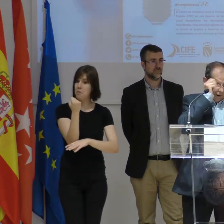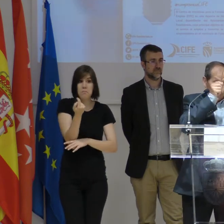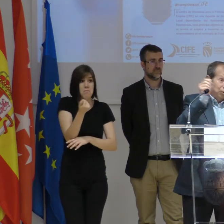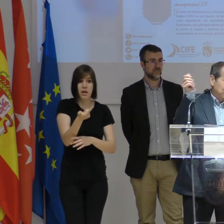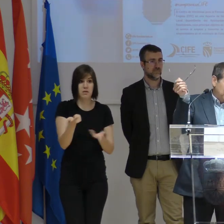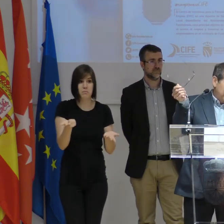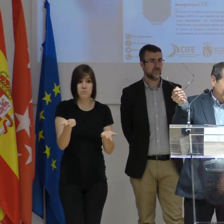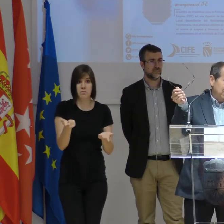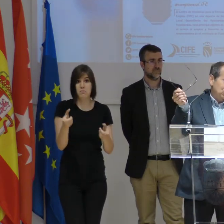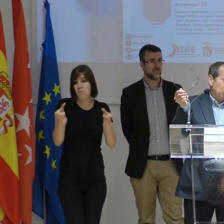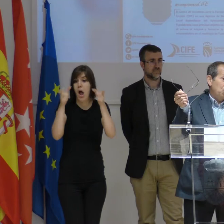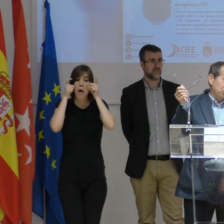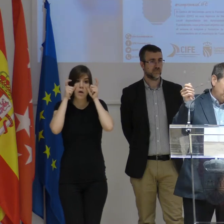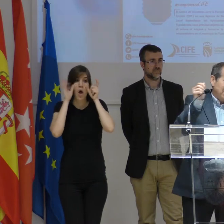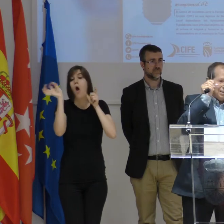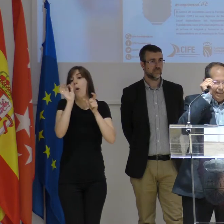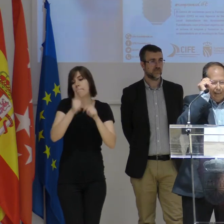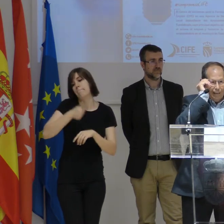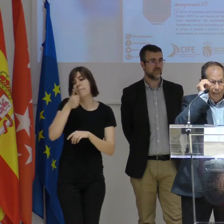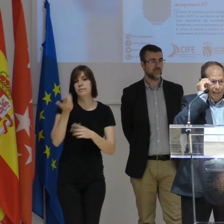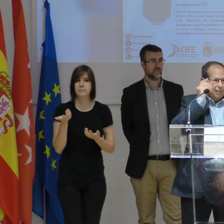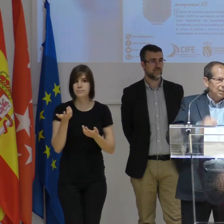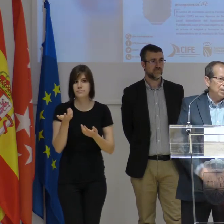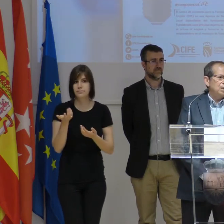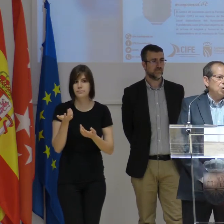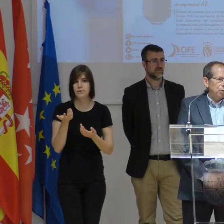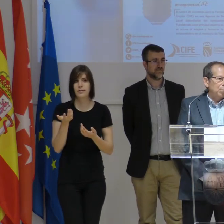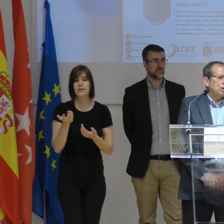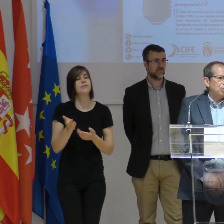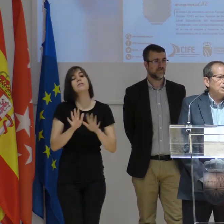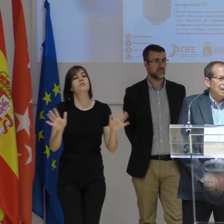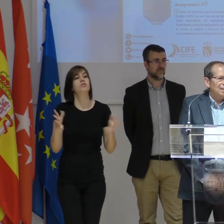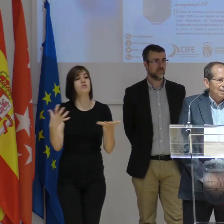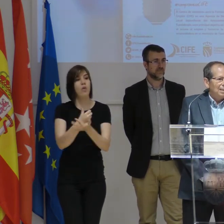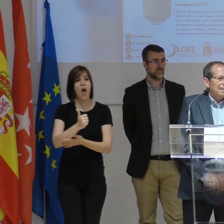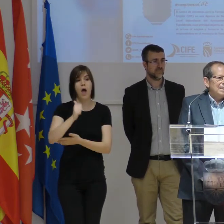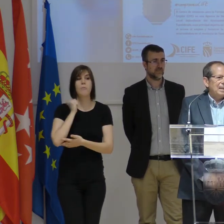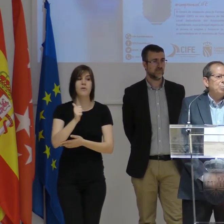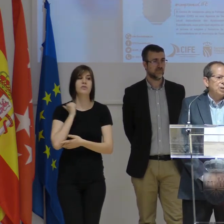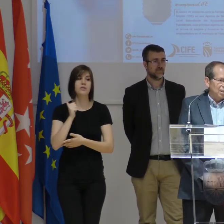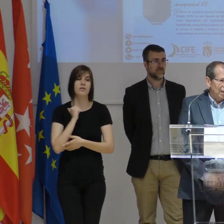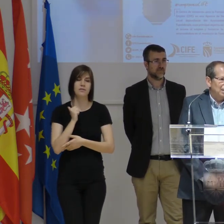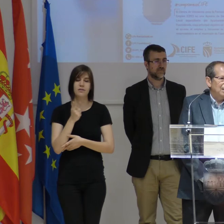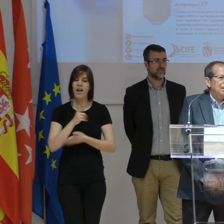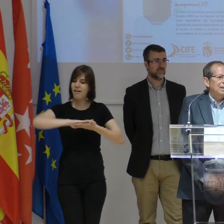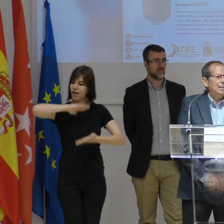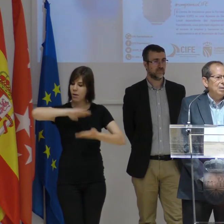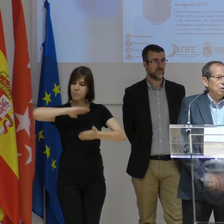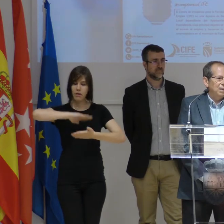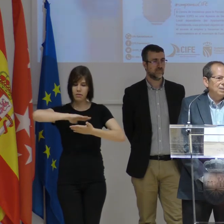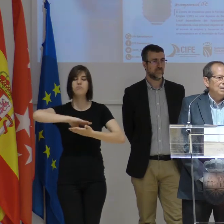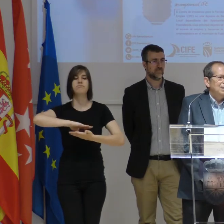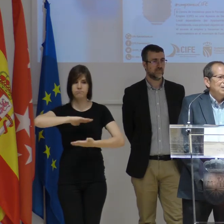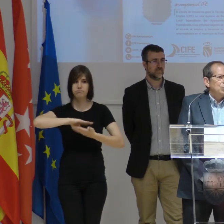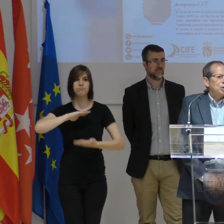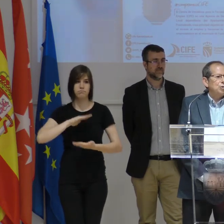a lo mejor este o un poquito más, y nos podíamos aprovechar de ese gran potencial que tenemos